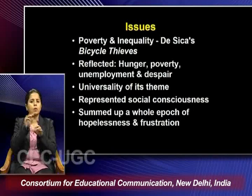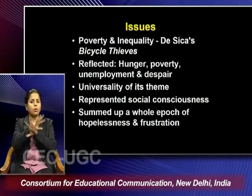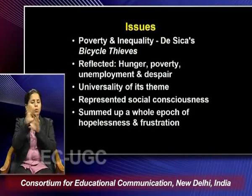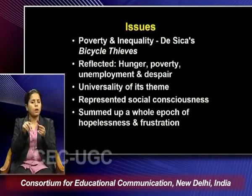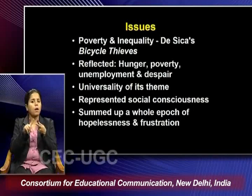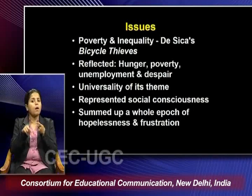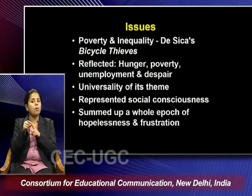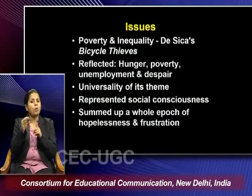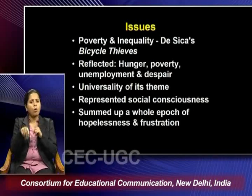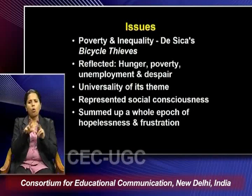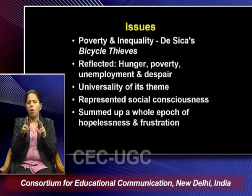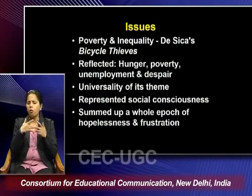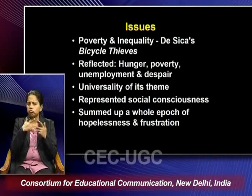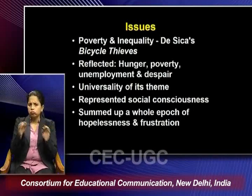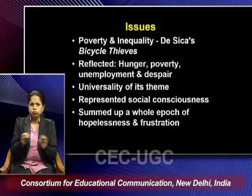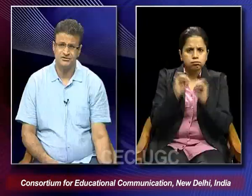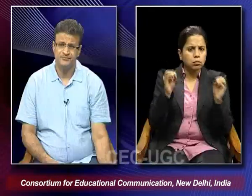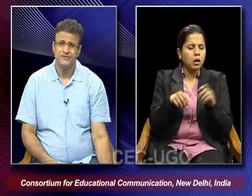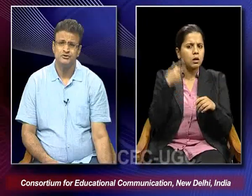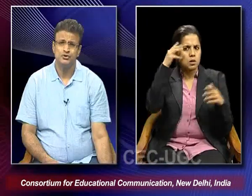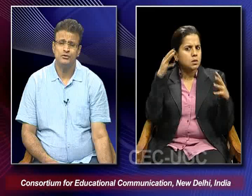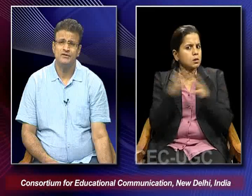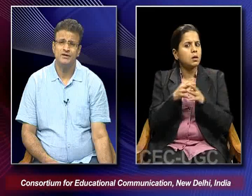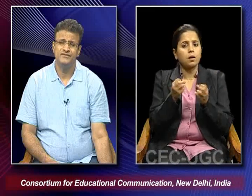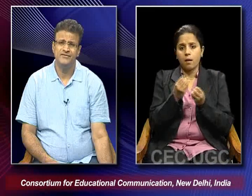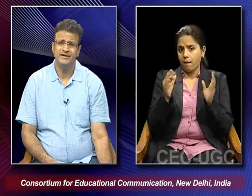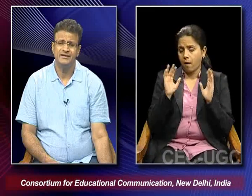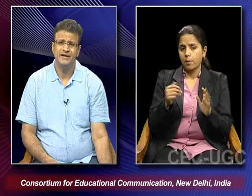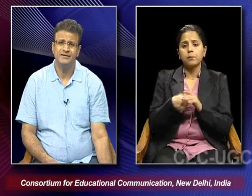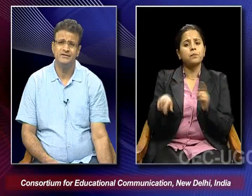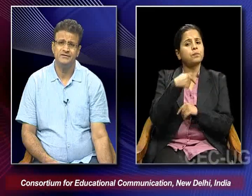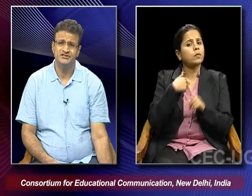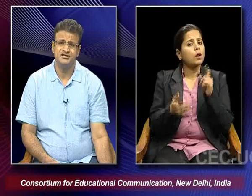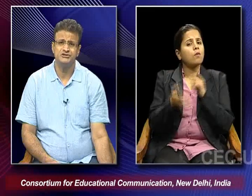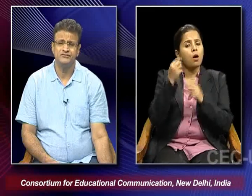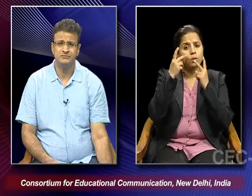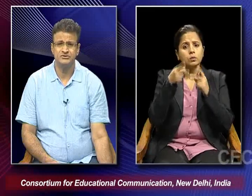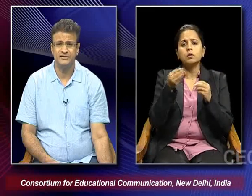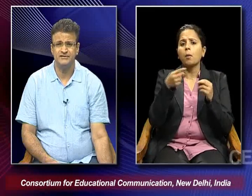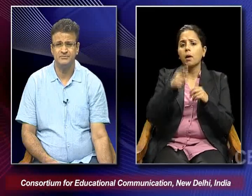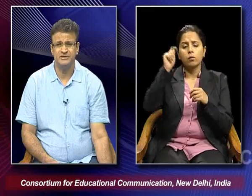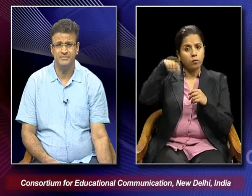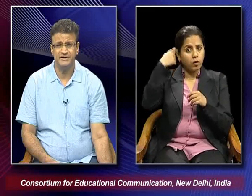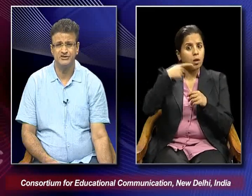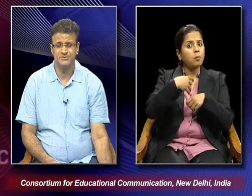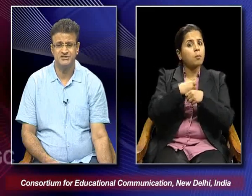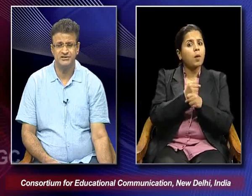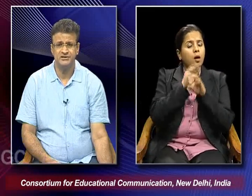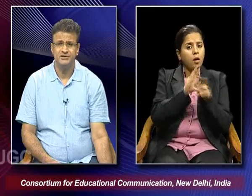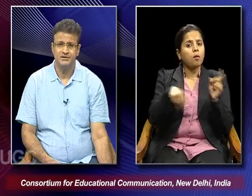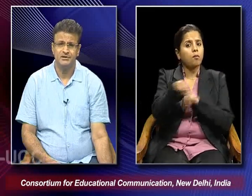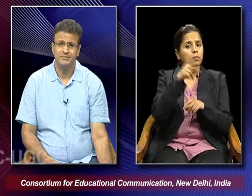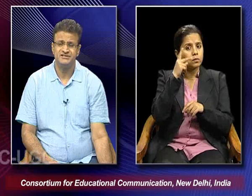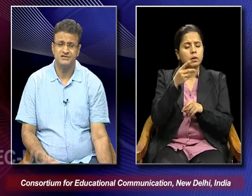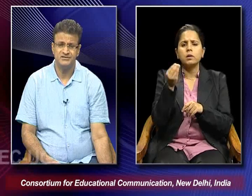of hopelessness and frustration. So we find that these kinds of films when they were being made especially